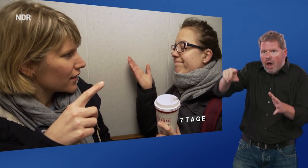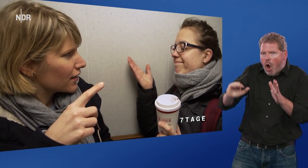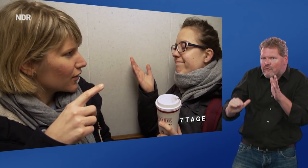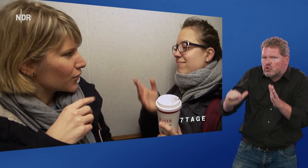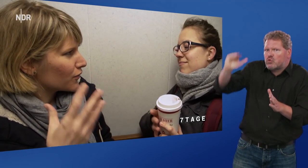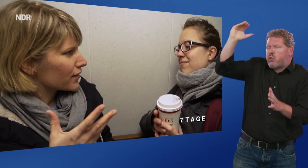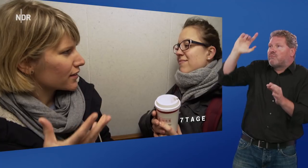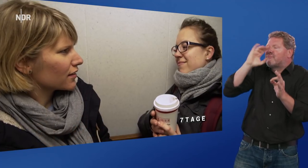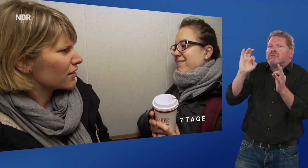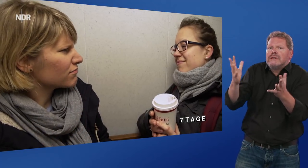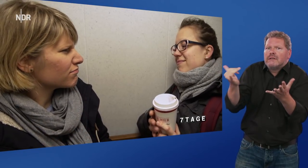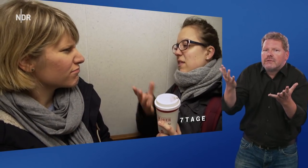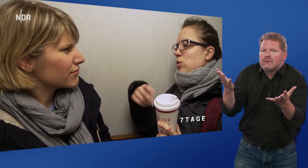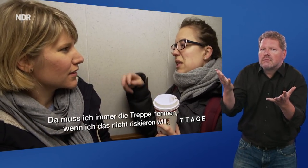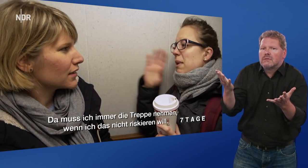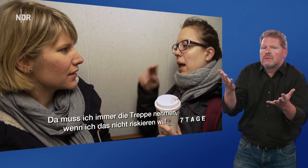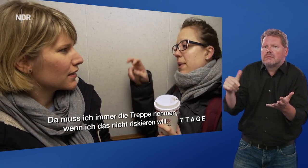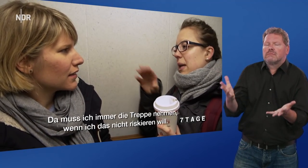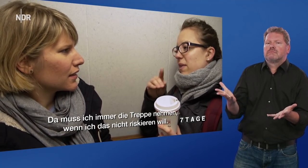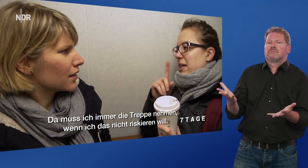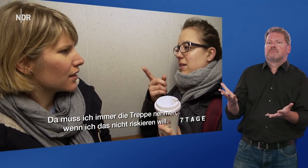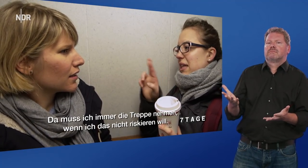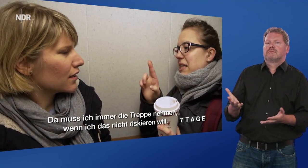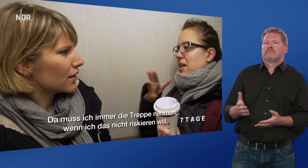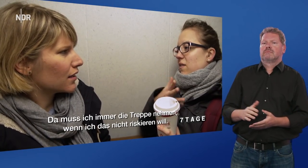und irgendwas ... Dann muss ich immer drüber nachgedacht.